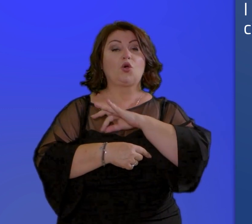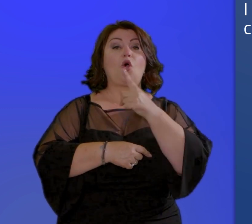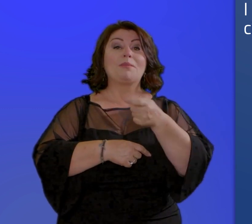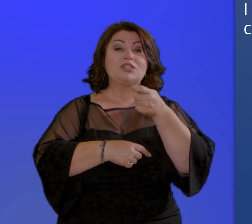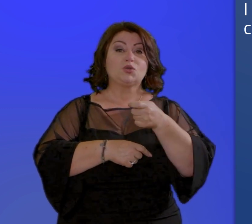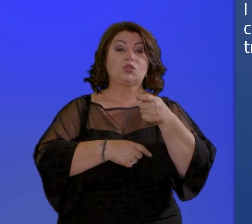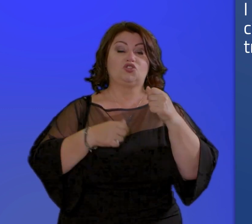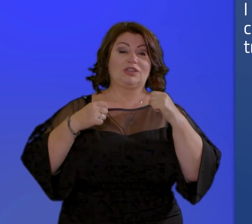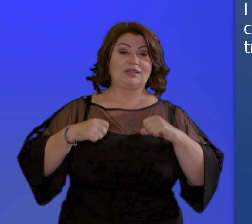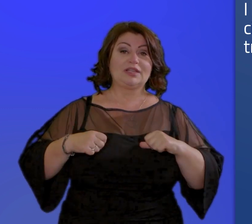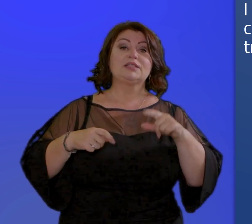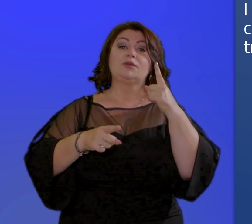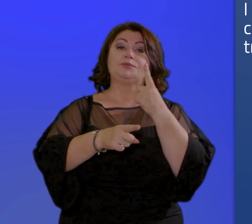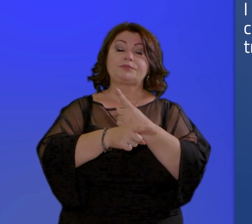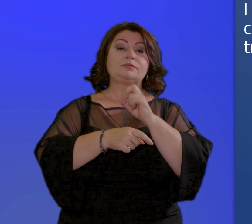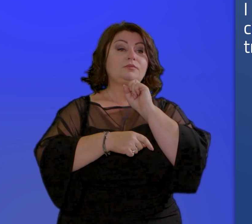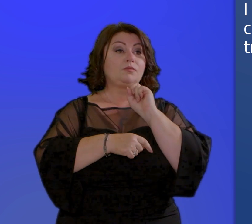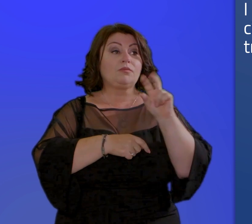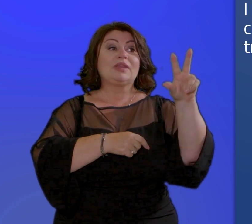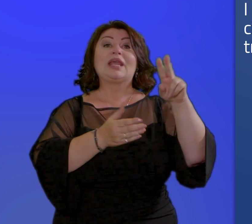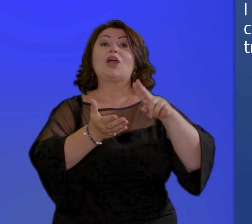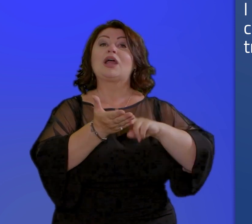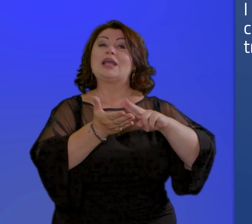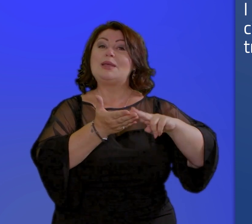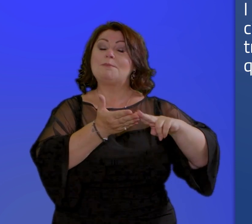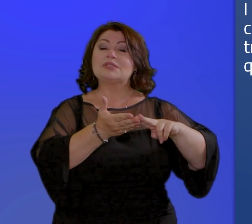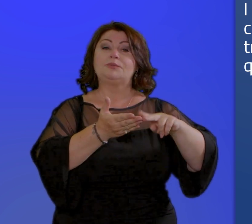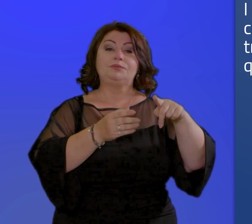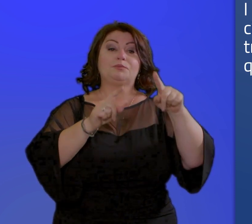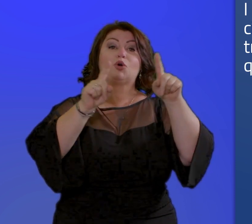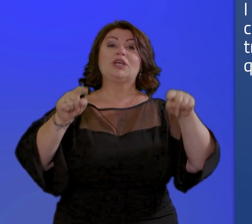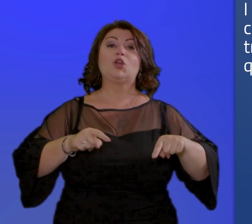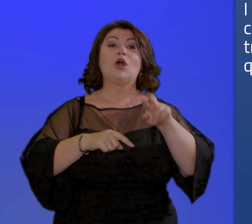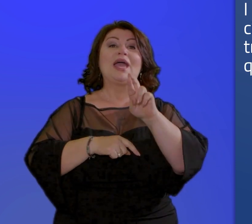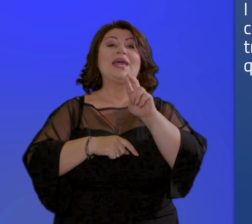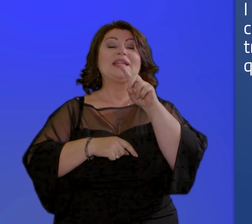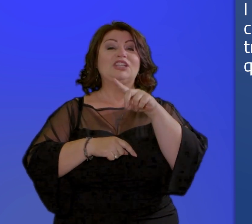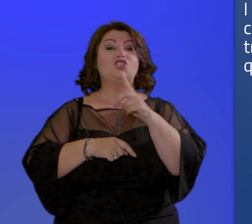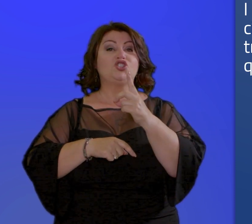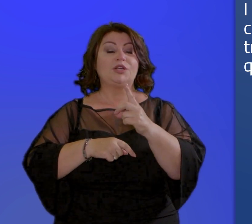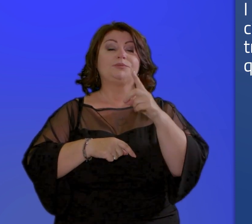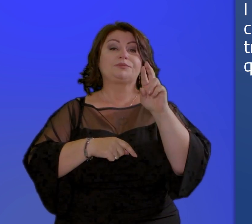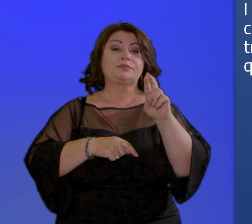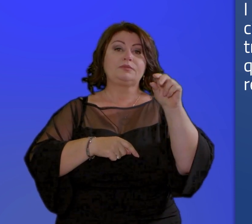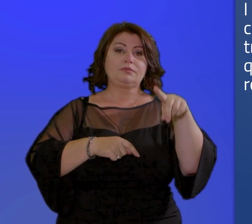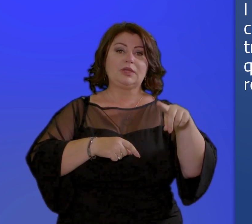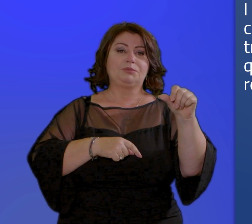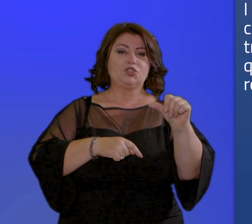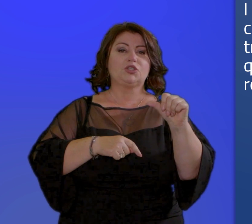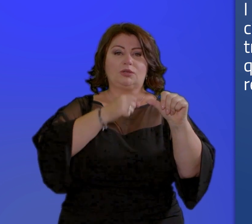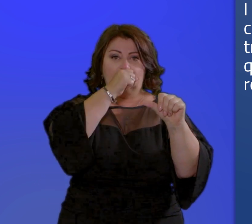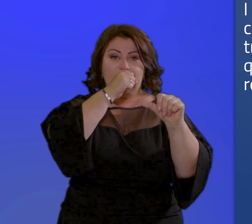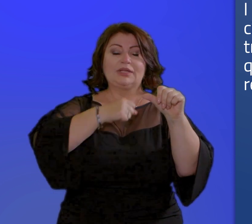tramite il modello rdc pdc esteso qualunque variazione che incida sui